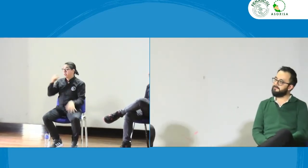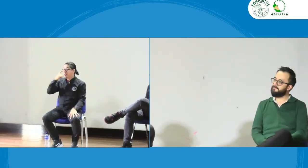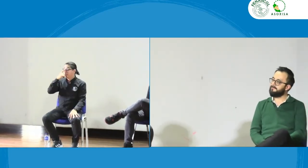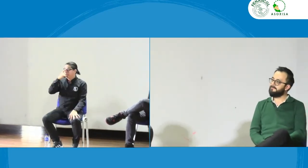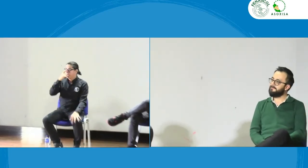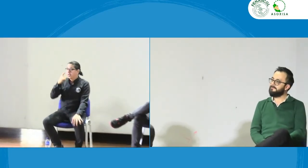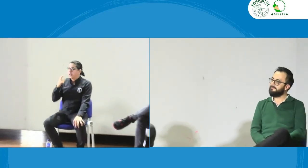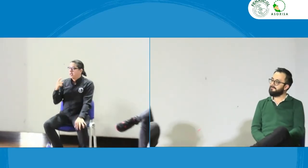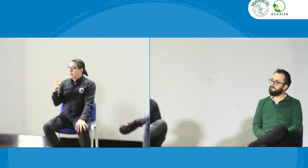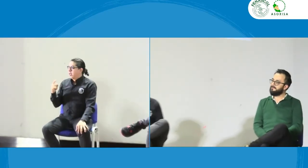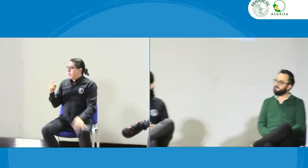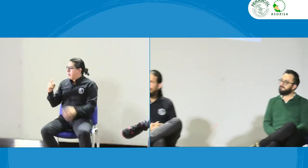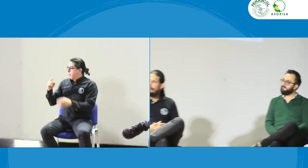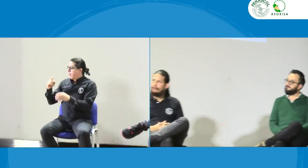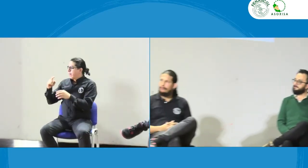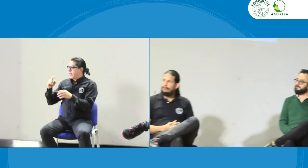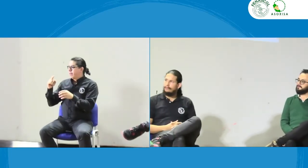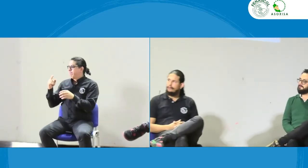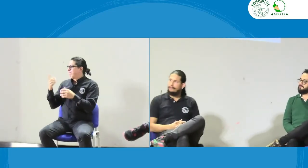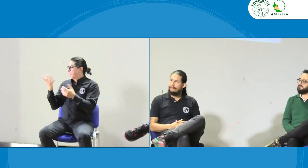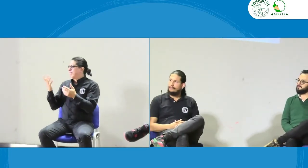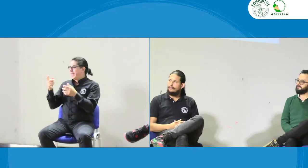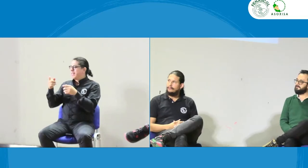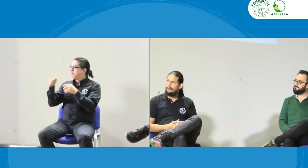los neologismos quisiera aclarar eso